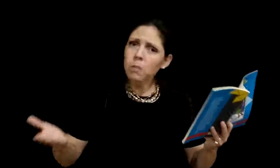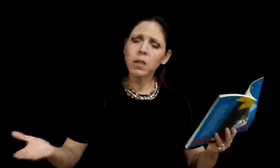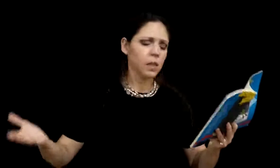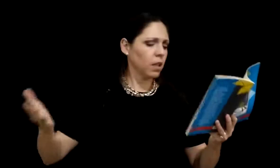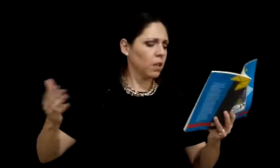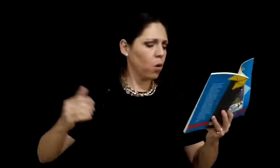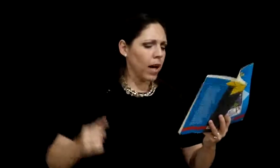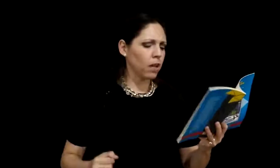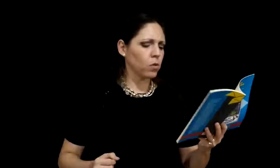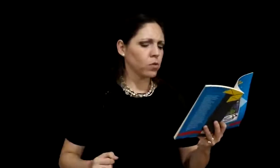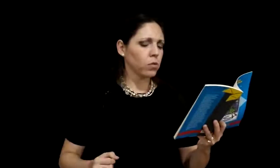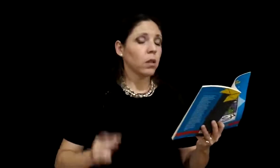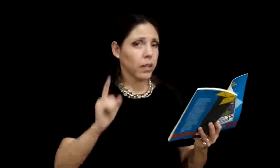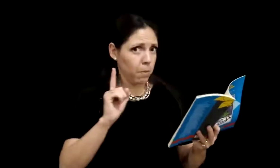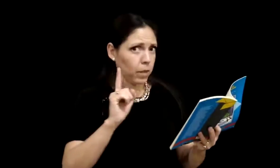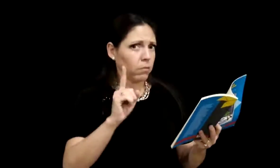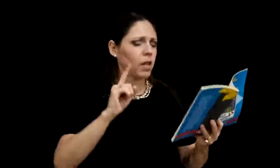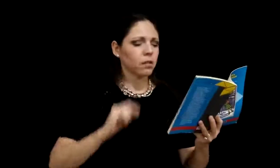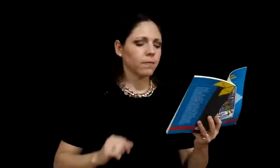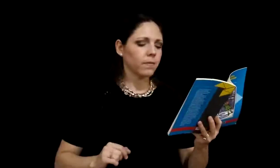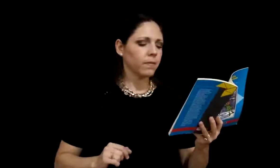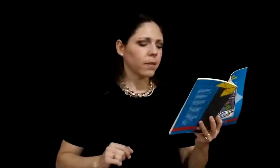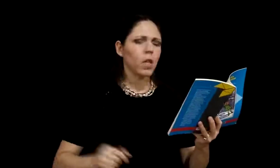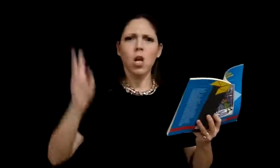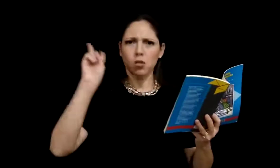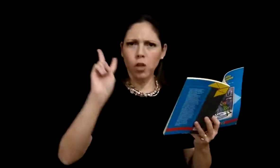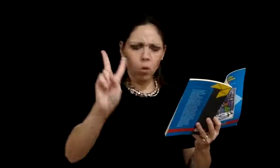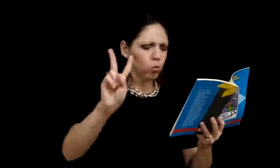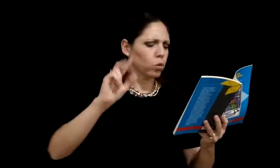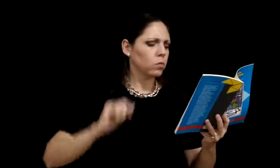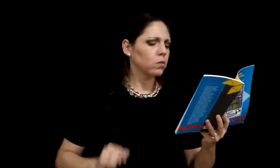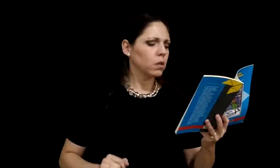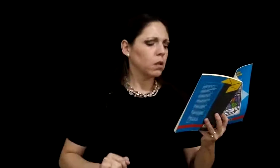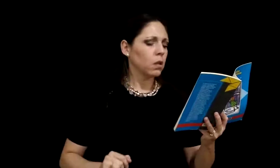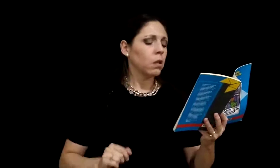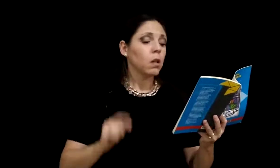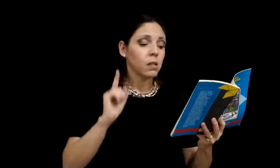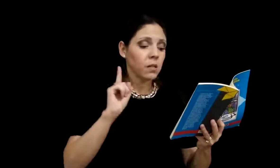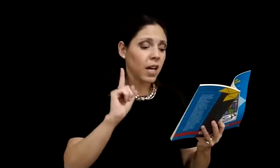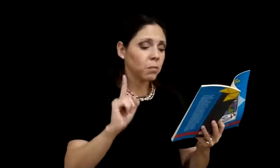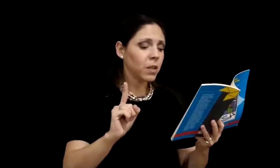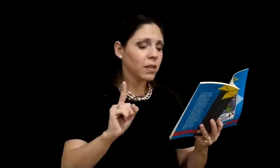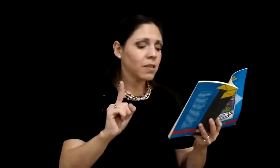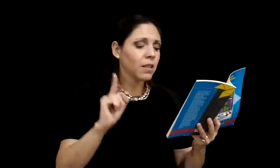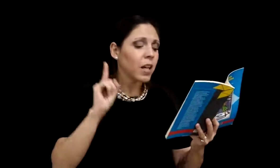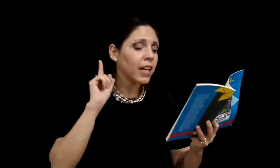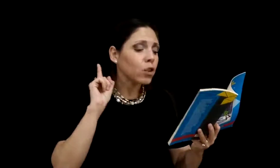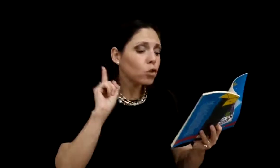permitas equivocarnos y aprender. Segundo, si admites que